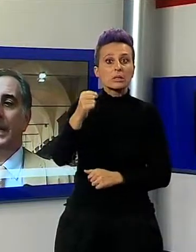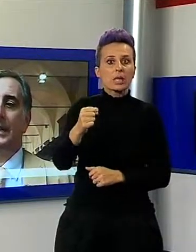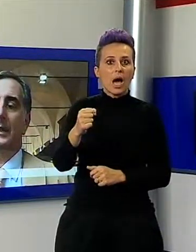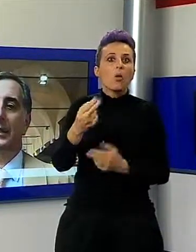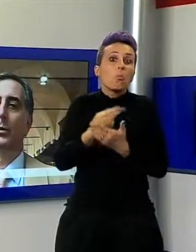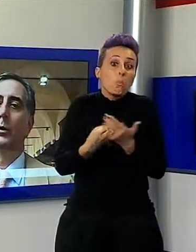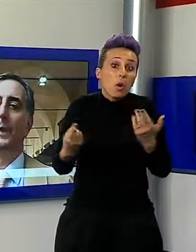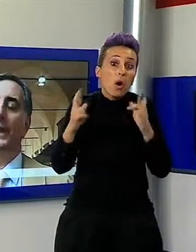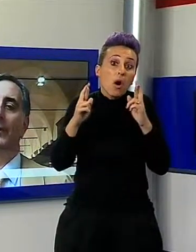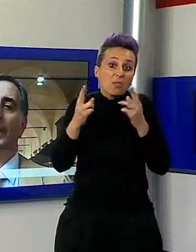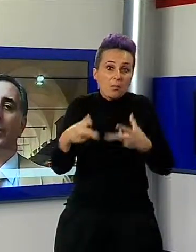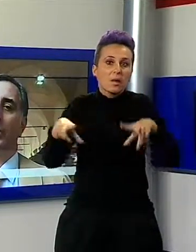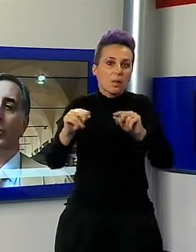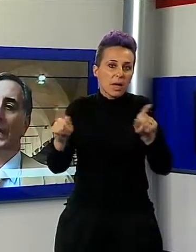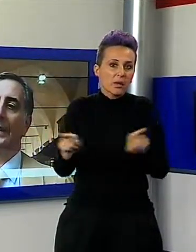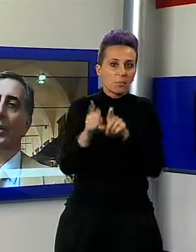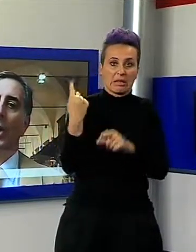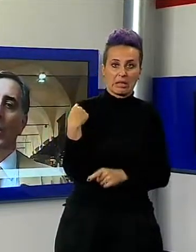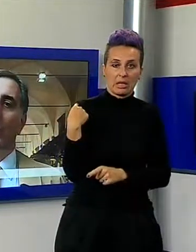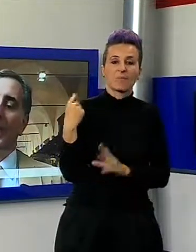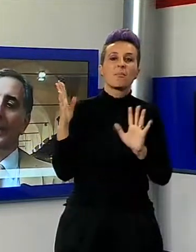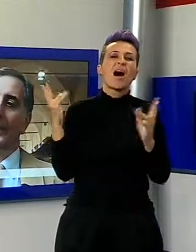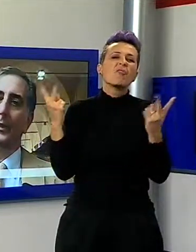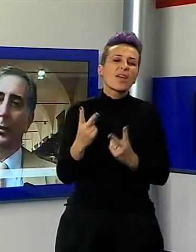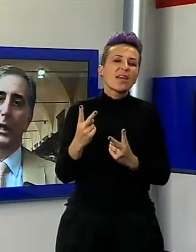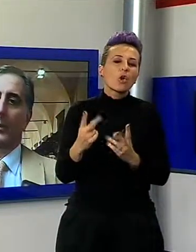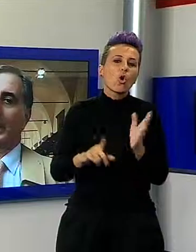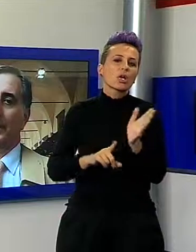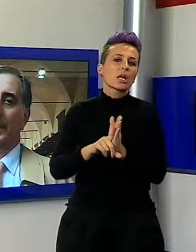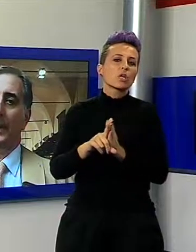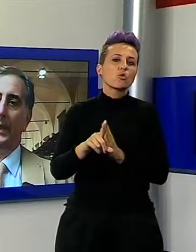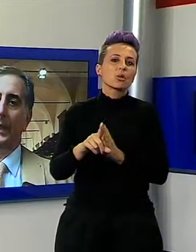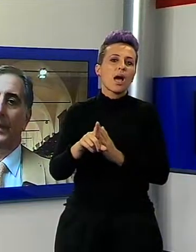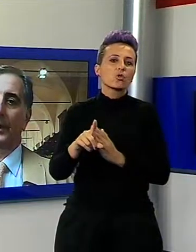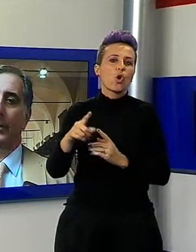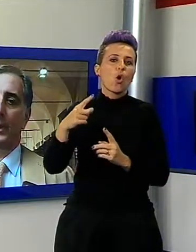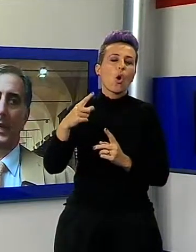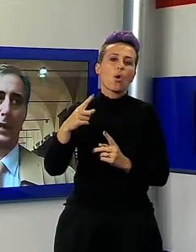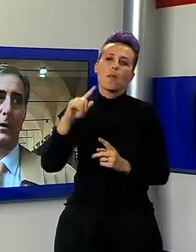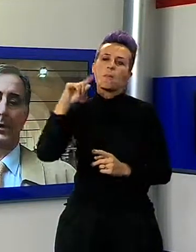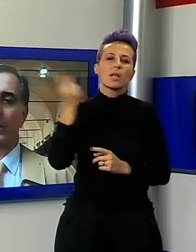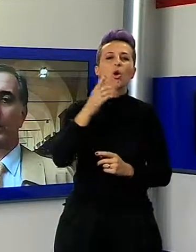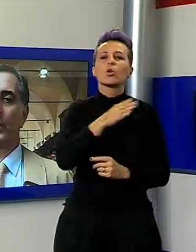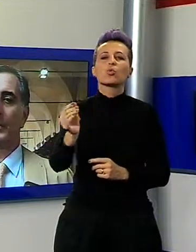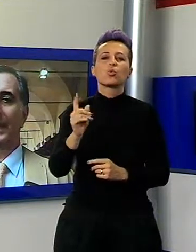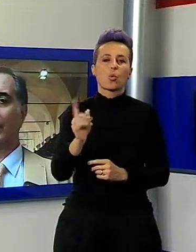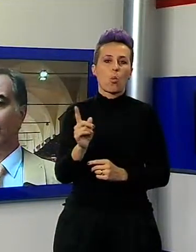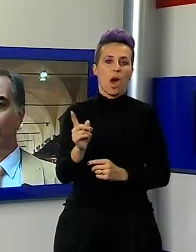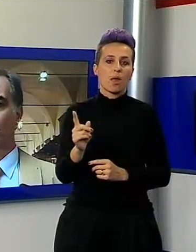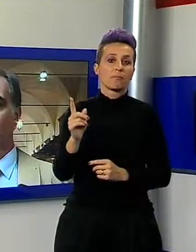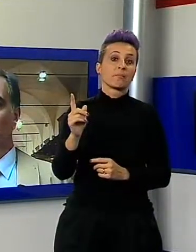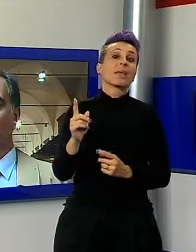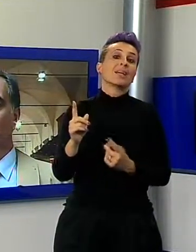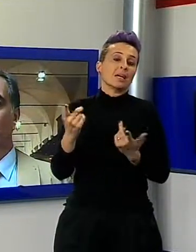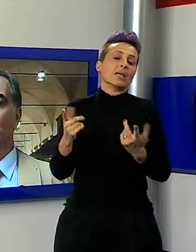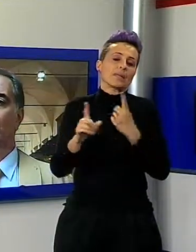replicare, anche se secondo me il vero risultato non è tanto quello, perché a me dipende anche da fattori esterni, quali sono quello climatico,